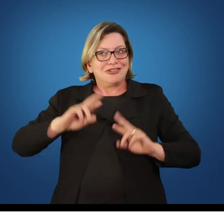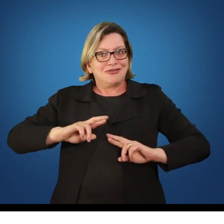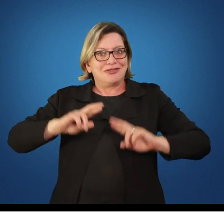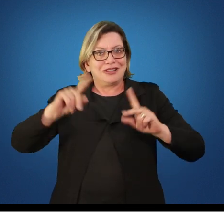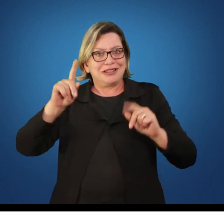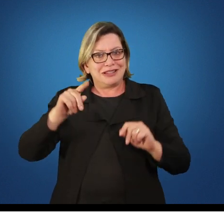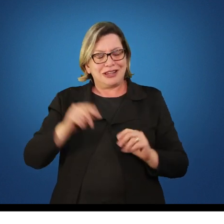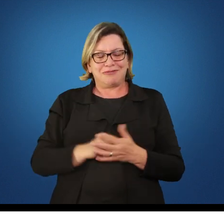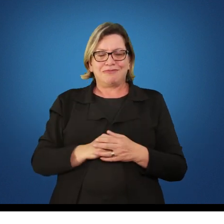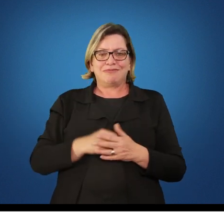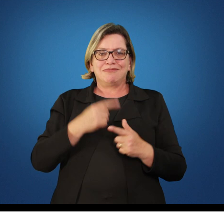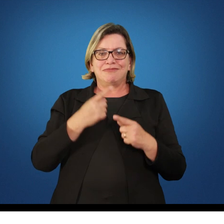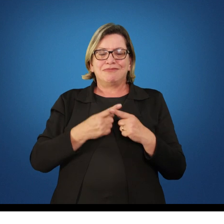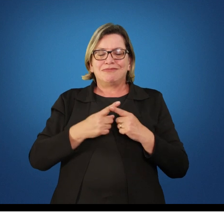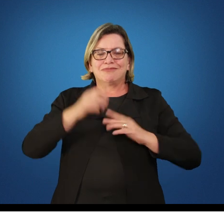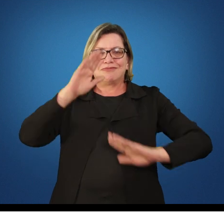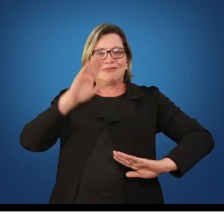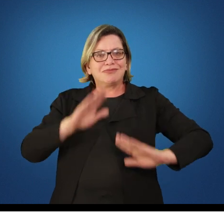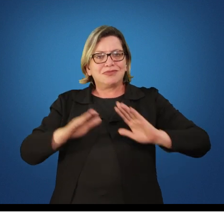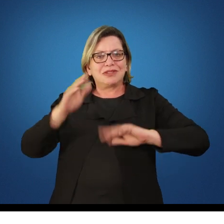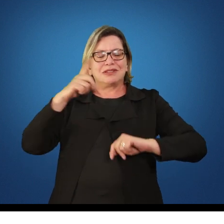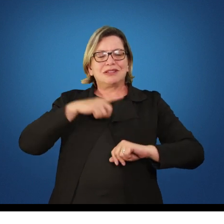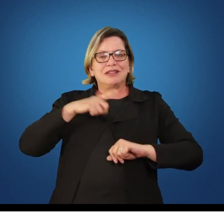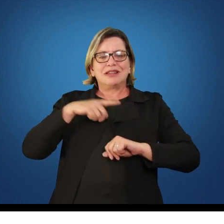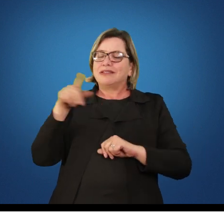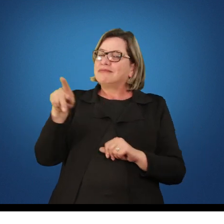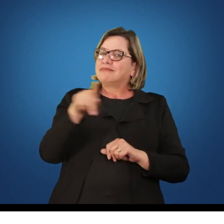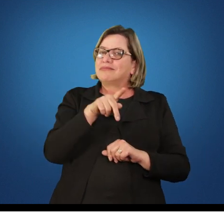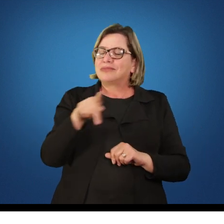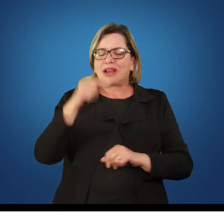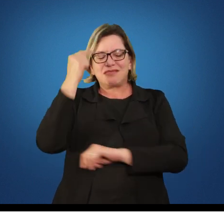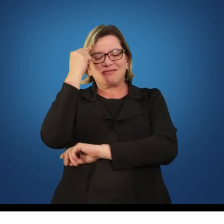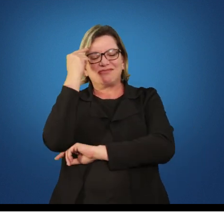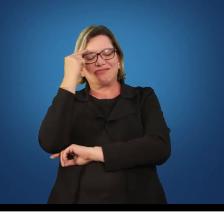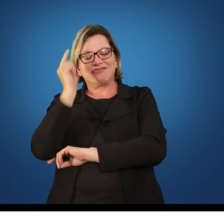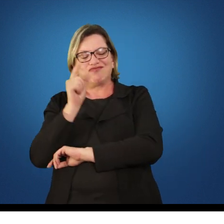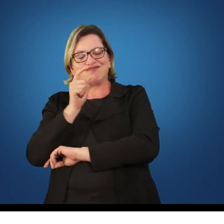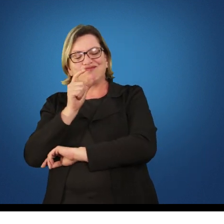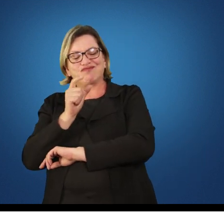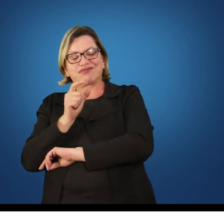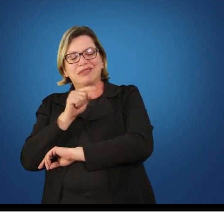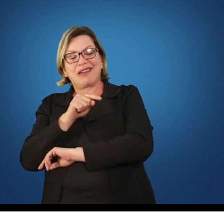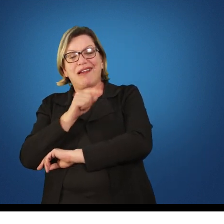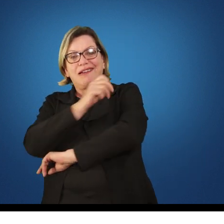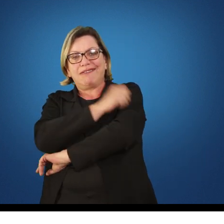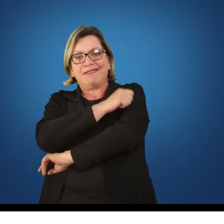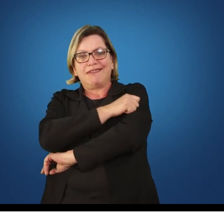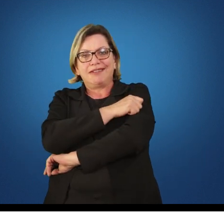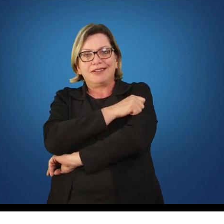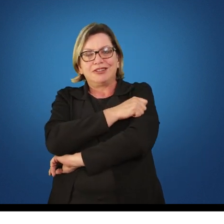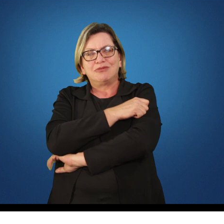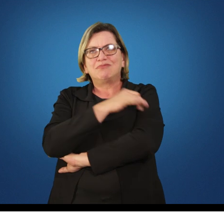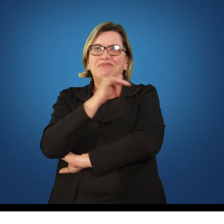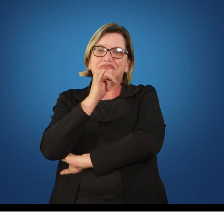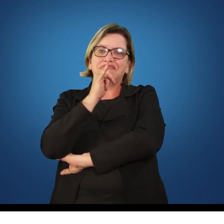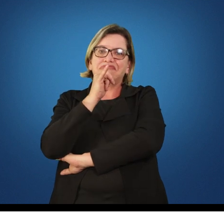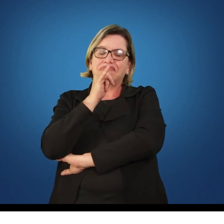aquele profissional que pensa que aquele aluno vai ser por exemplo o